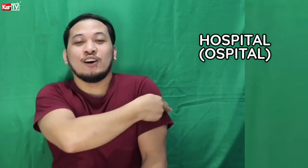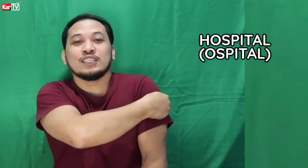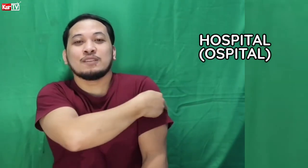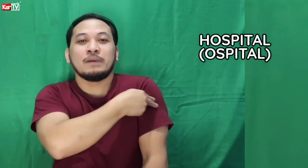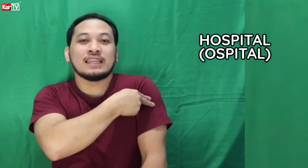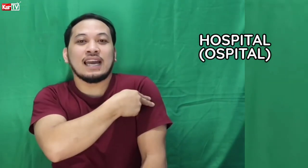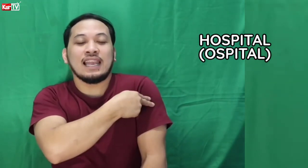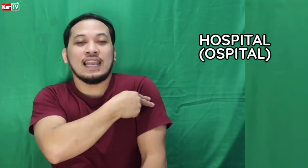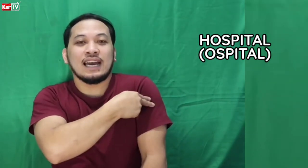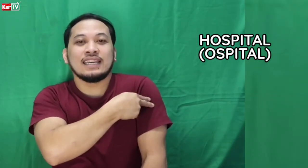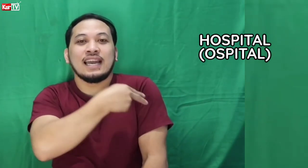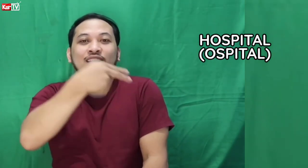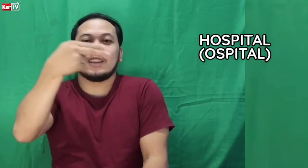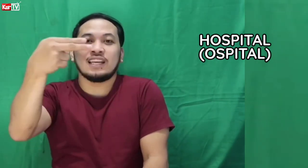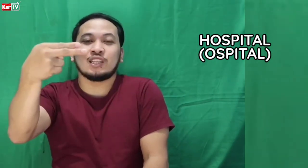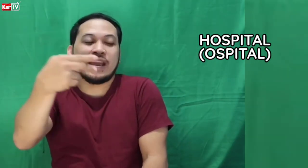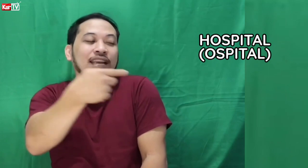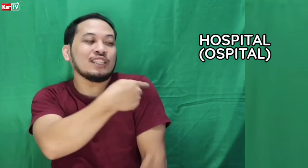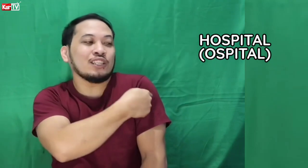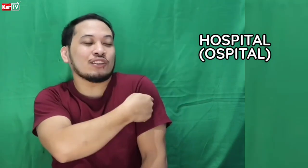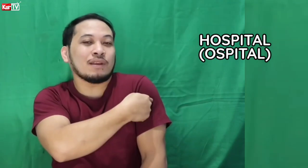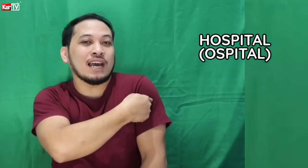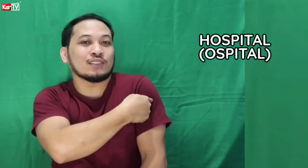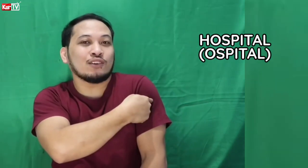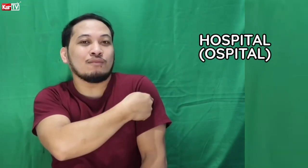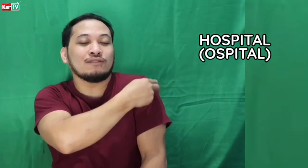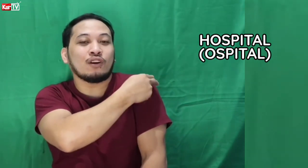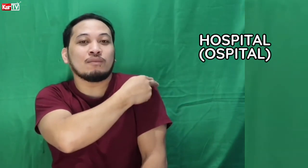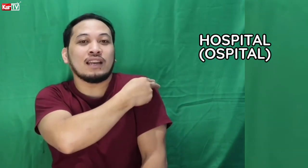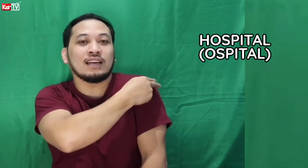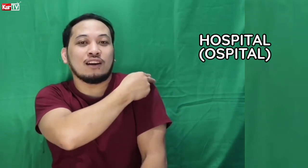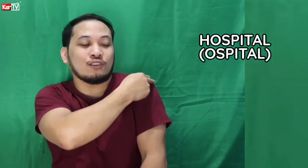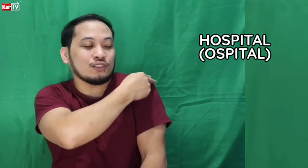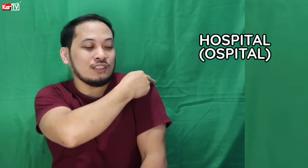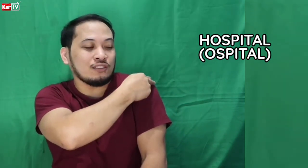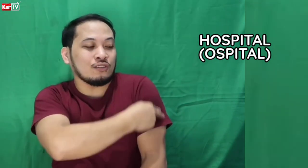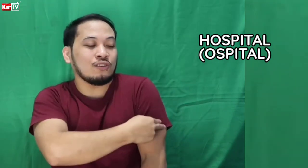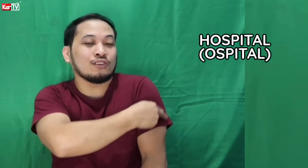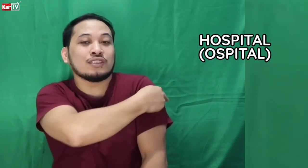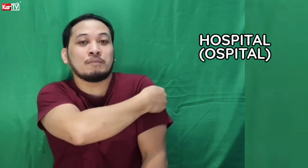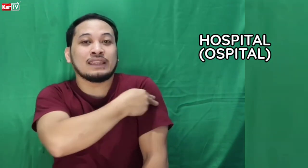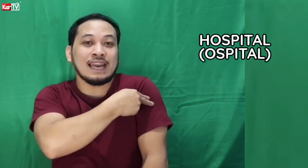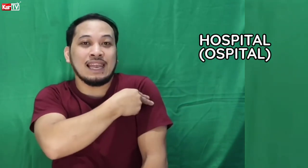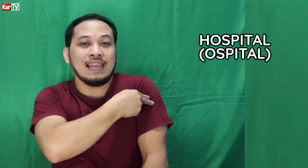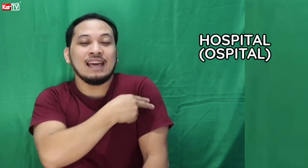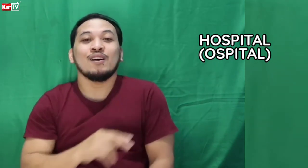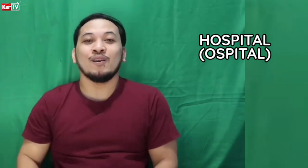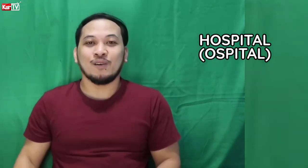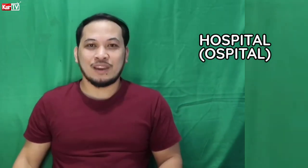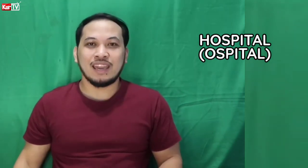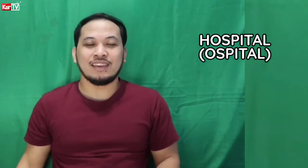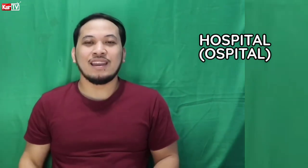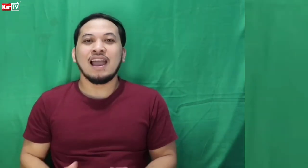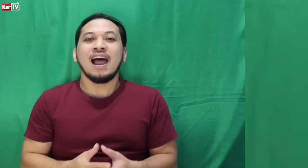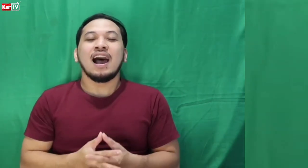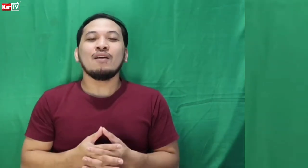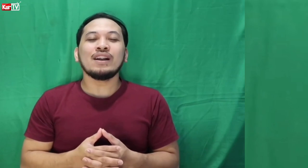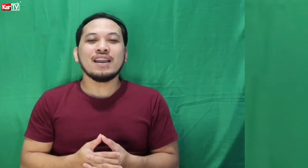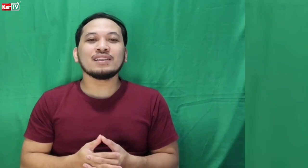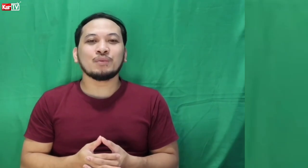Hospital. Ayan. So, letter H dito sa braso, magform ka lang ng cross dito. Hospital. Okay. Our next